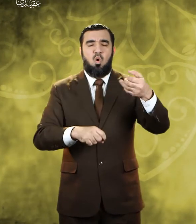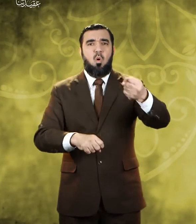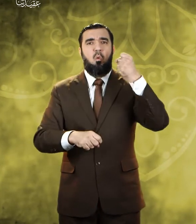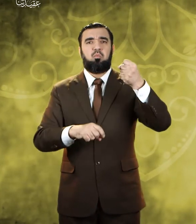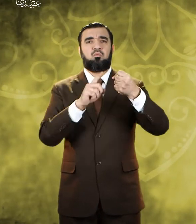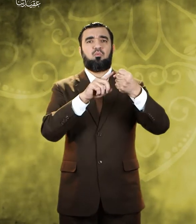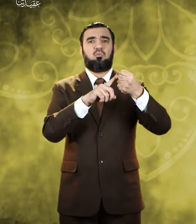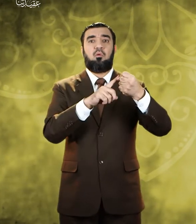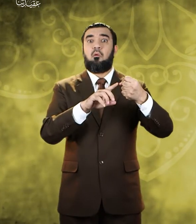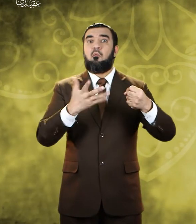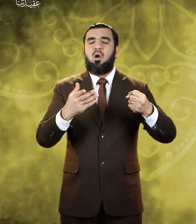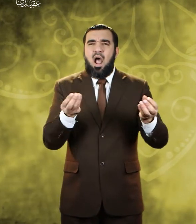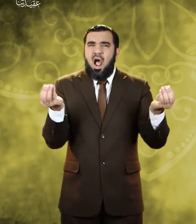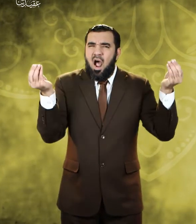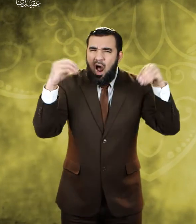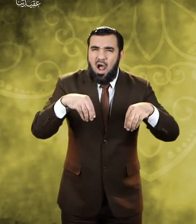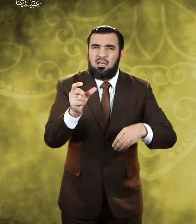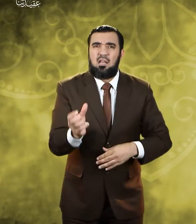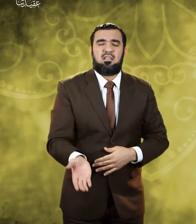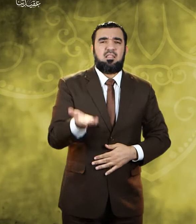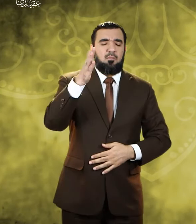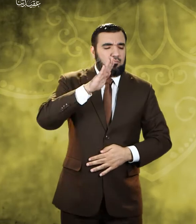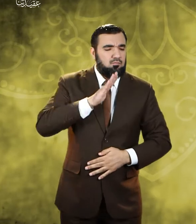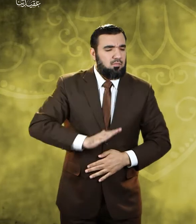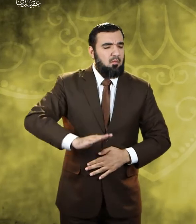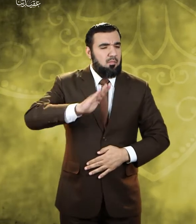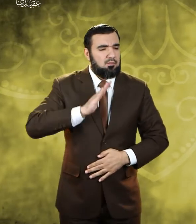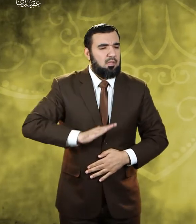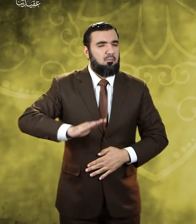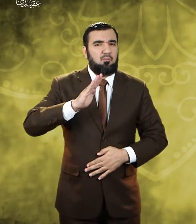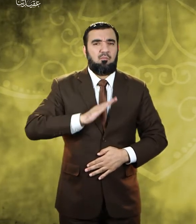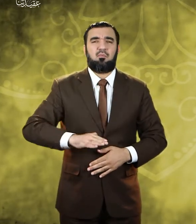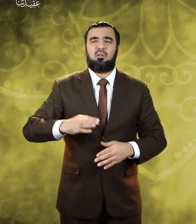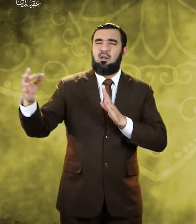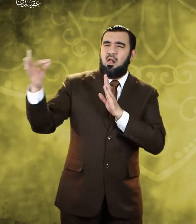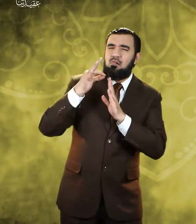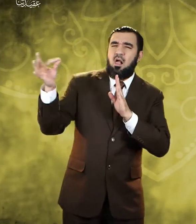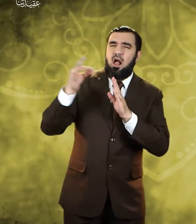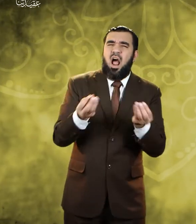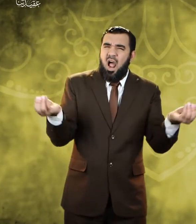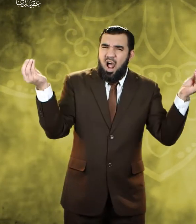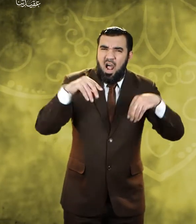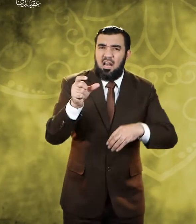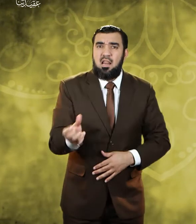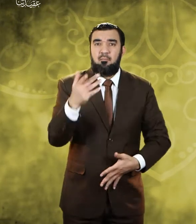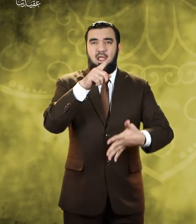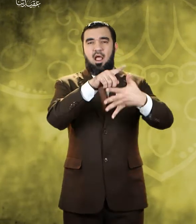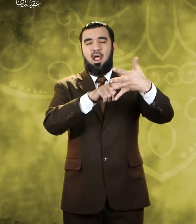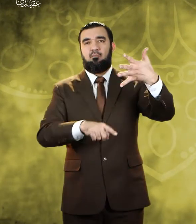مجموعة من الرسل ويعتبرون أكثر الأنبياء والرسل تعرضا للأذى